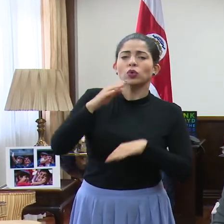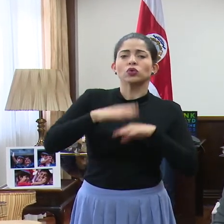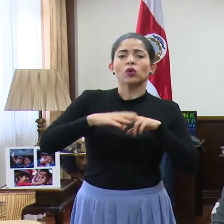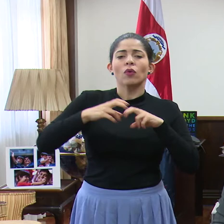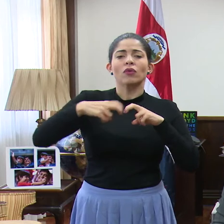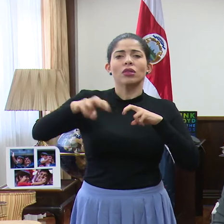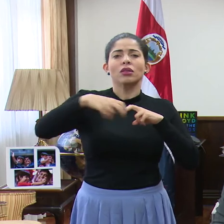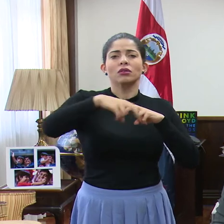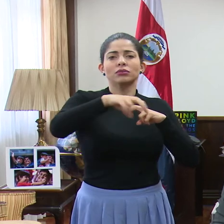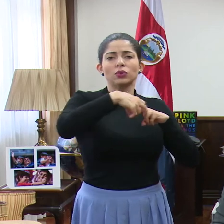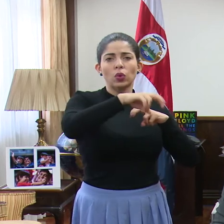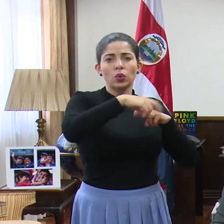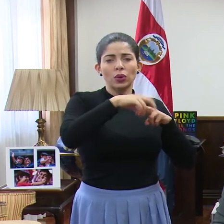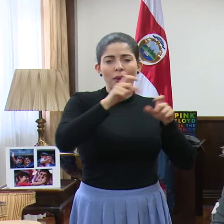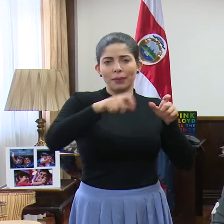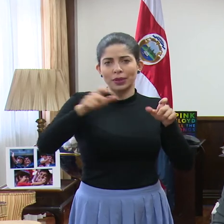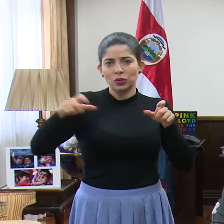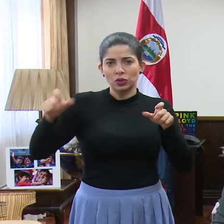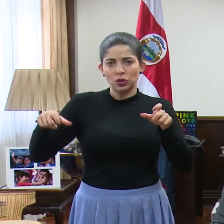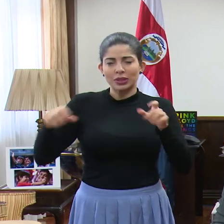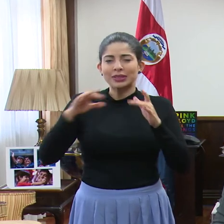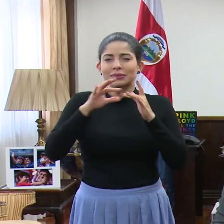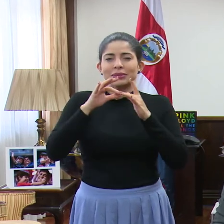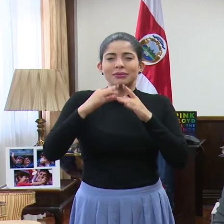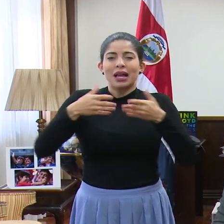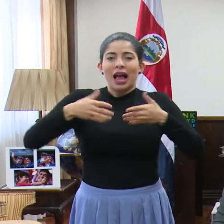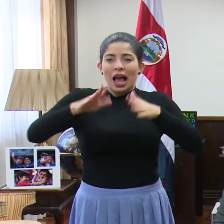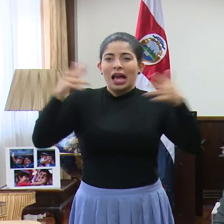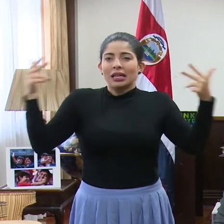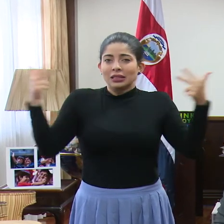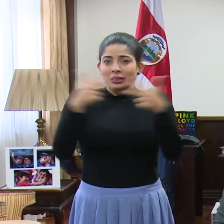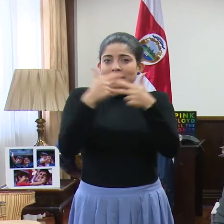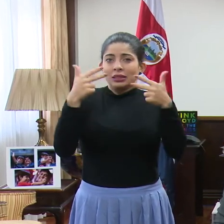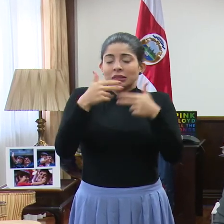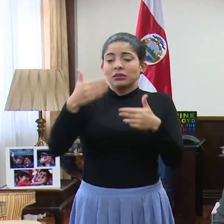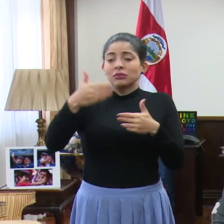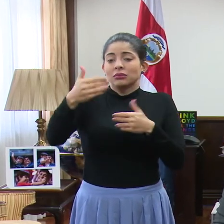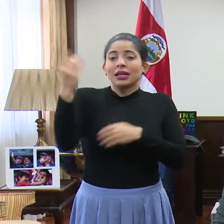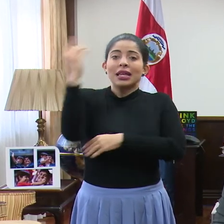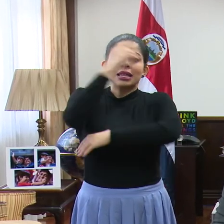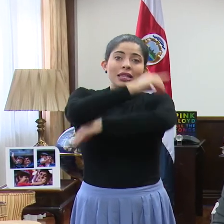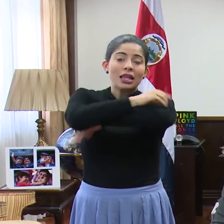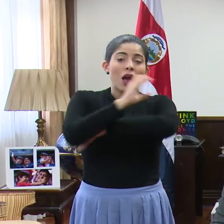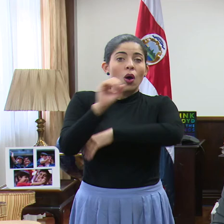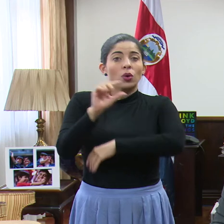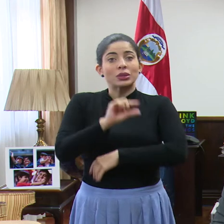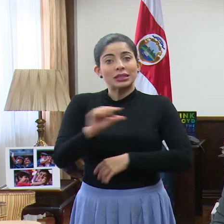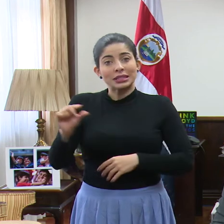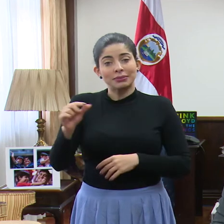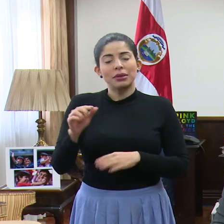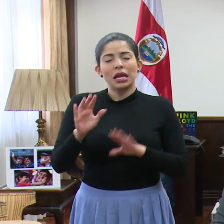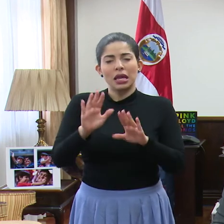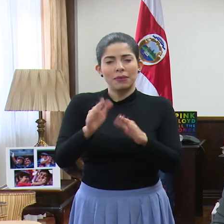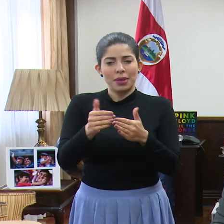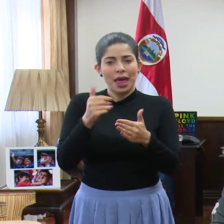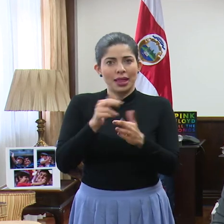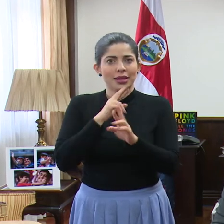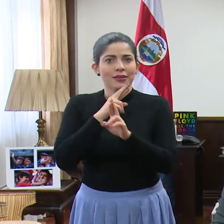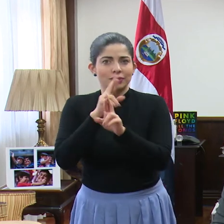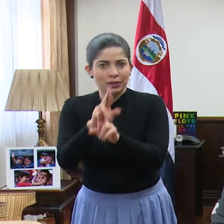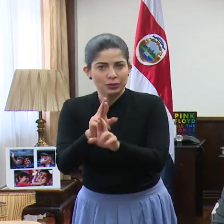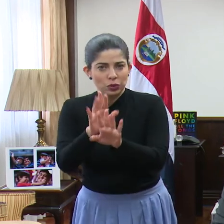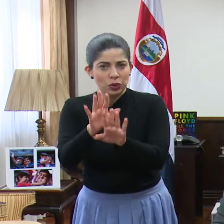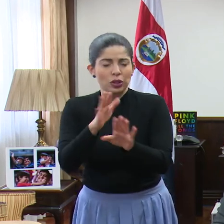movilización de personas, sobre todo en carreteras, para los próximos días y semanas. Yo creo que antes de responder esto,